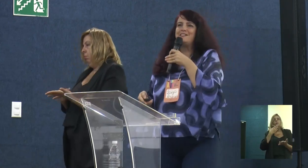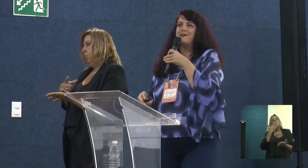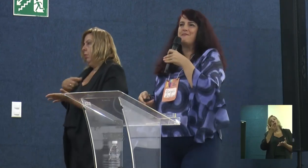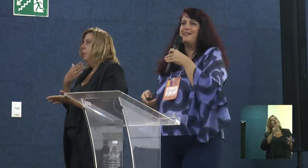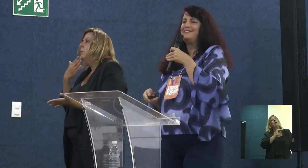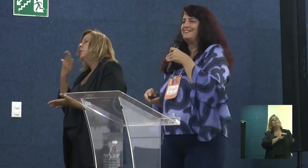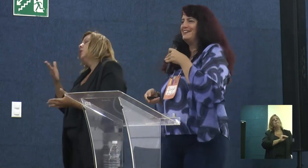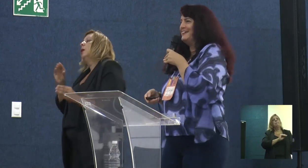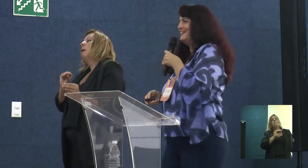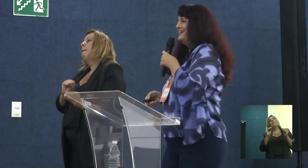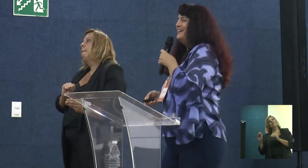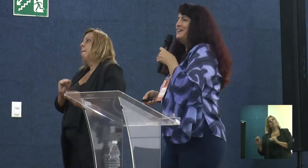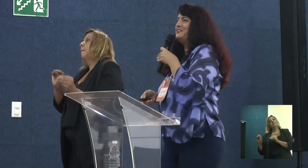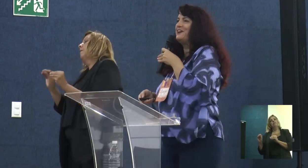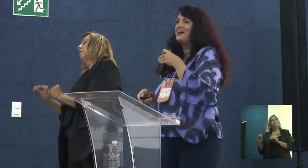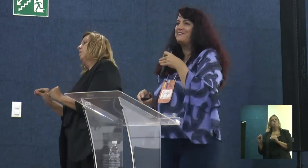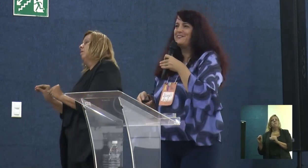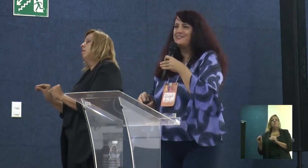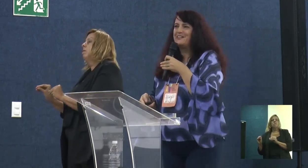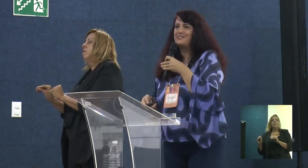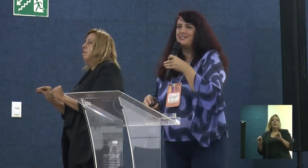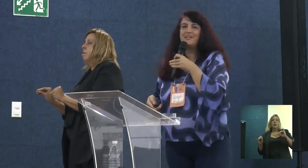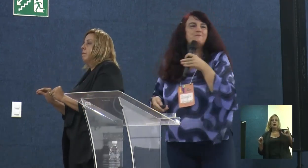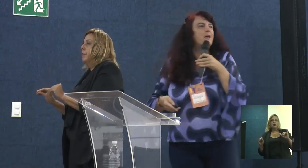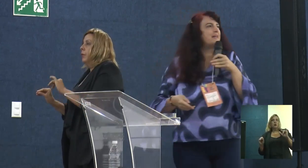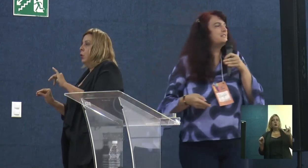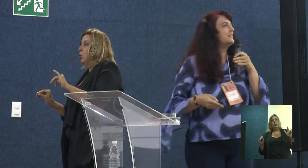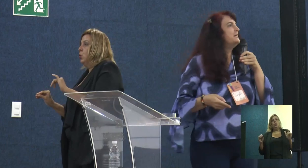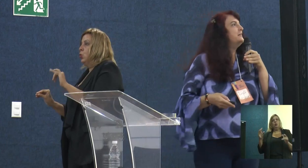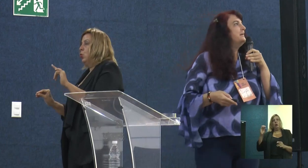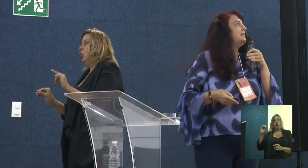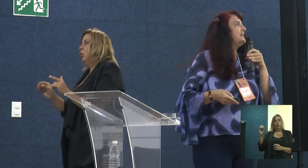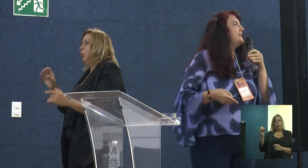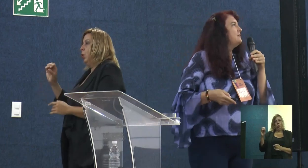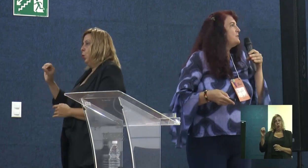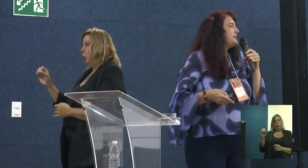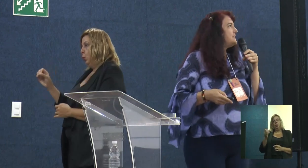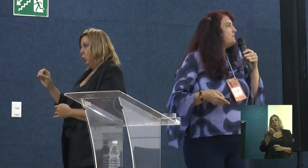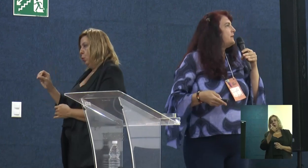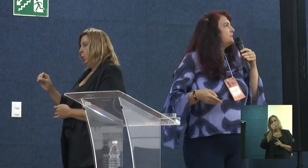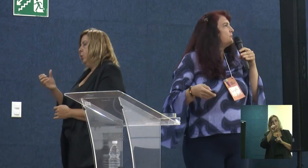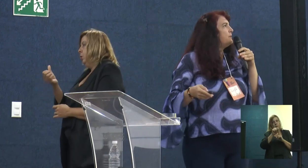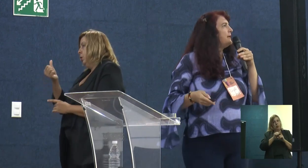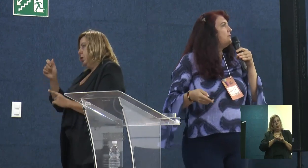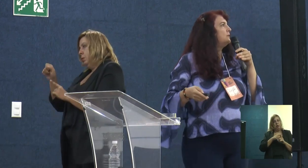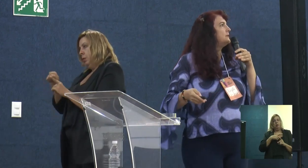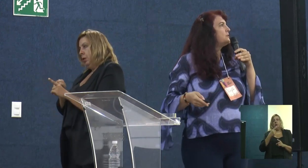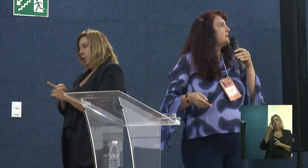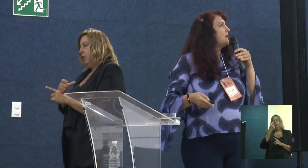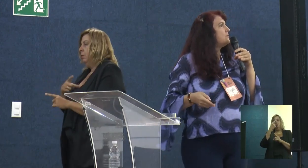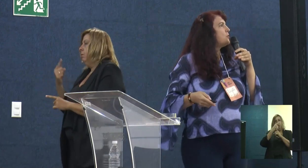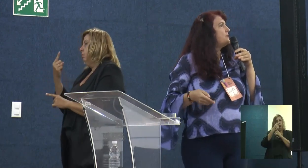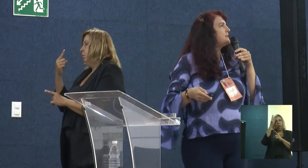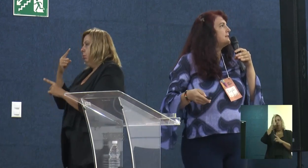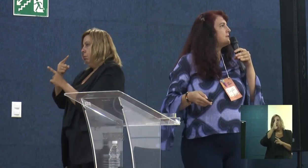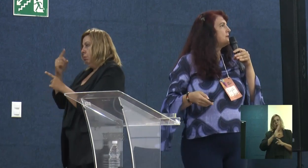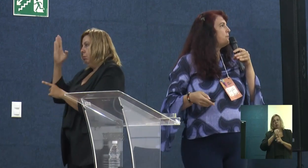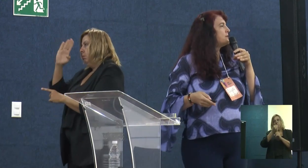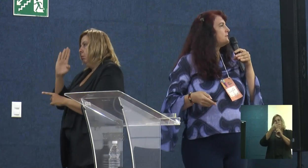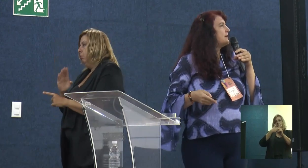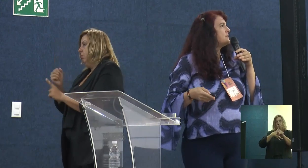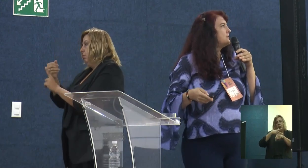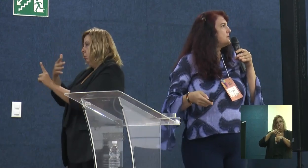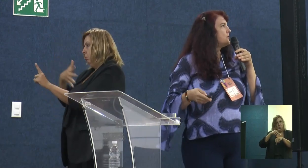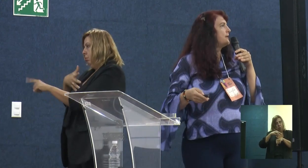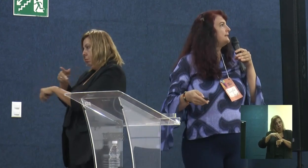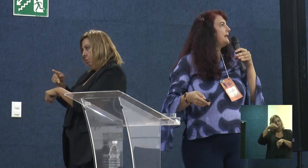pedimos adiamento do recurso aí de seis meses, e criamos esse evento, o primeiro encontro nacional sobre extensão